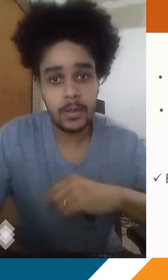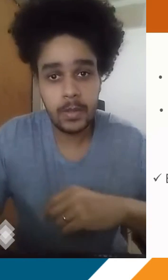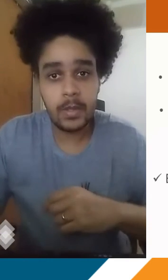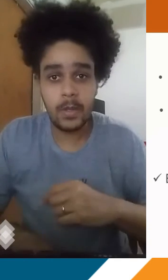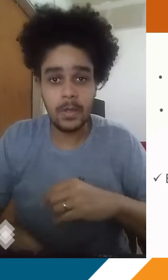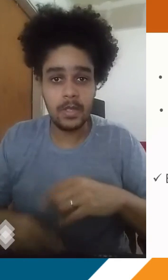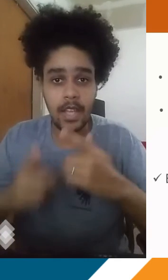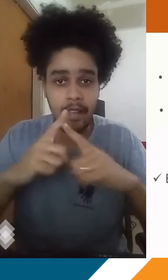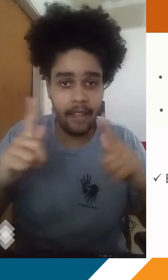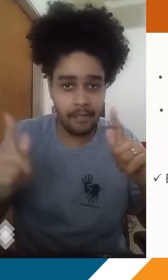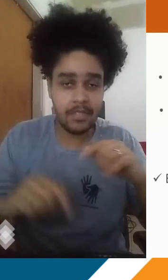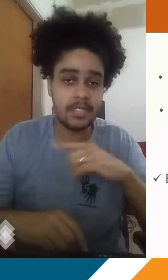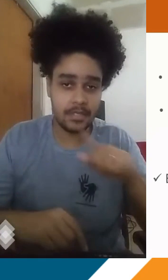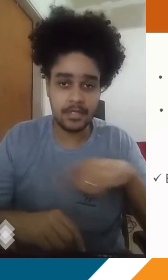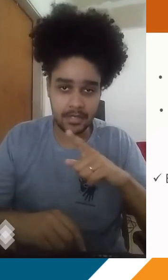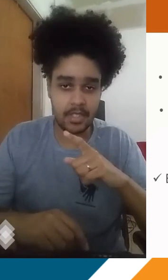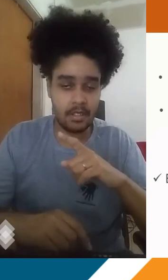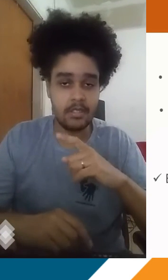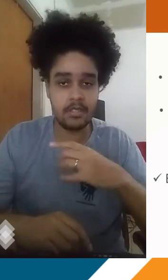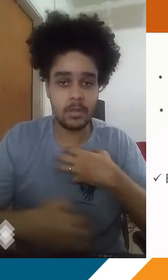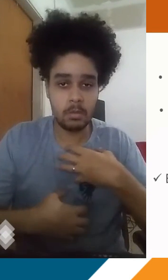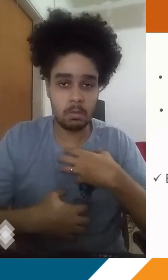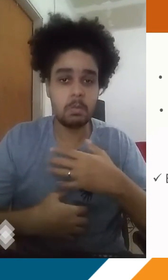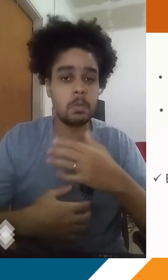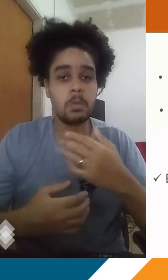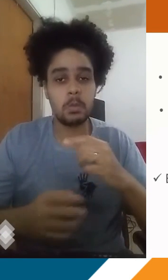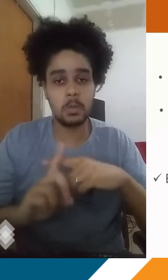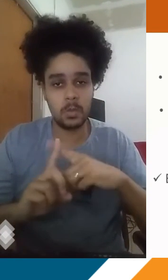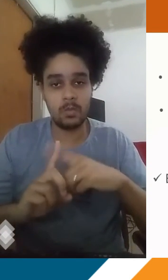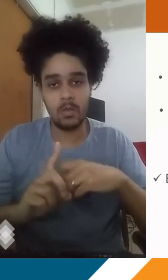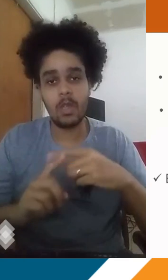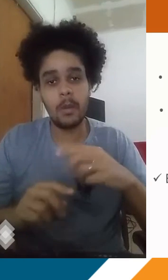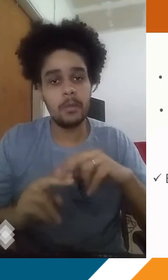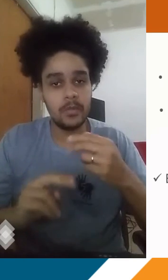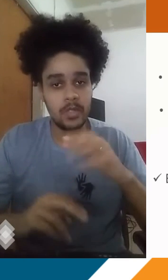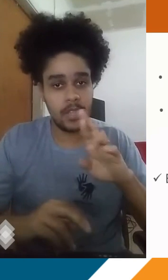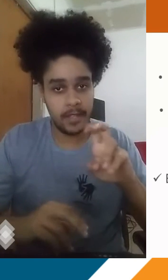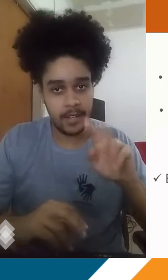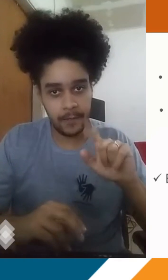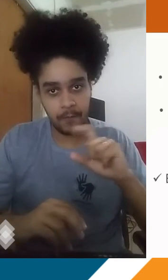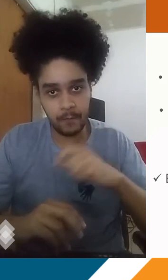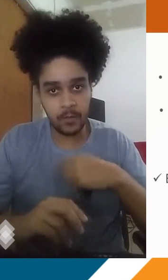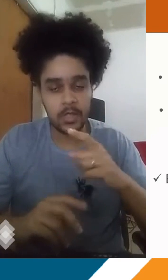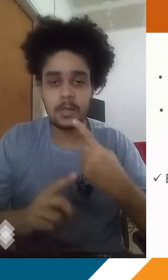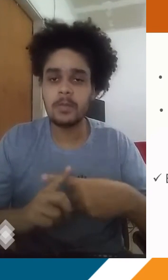forma de relevo. Então, dependendo do lugar, a gente pode ter aí o agravamento dessa inversão